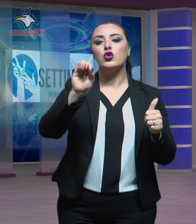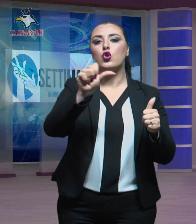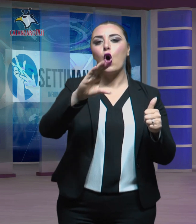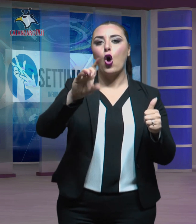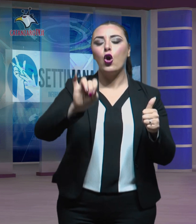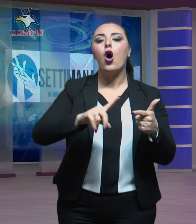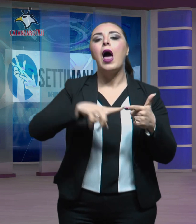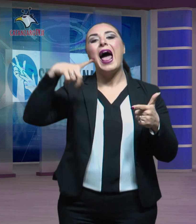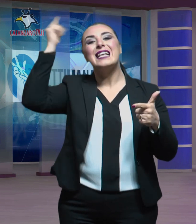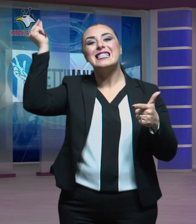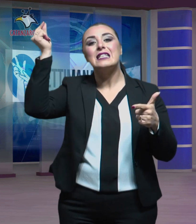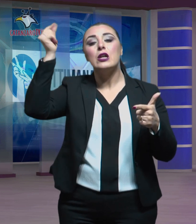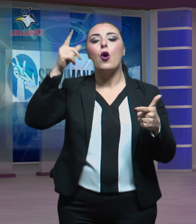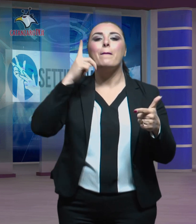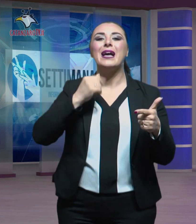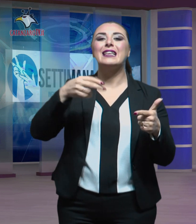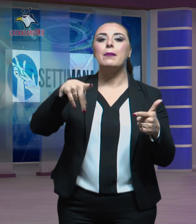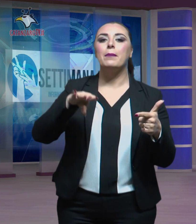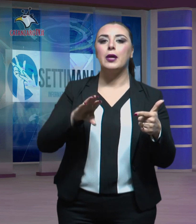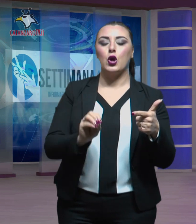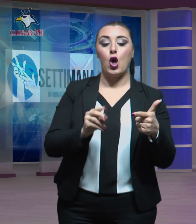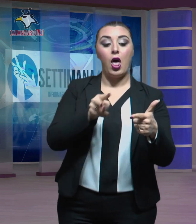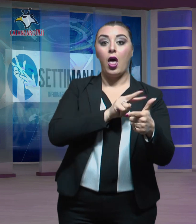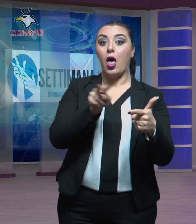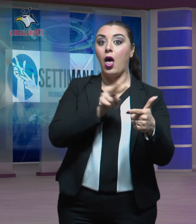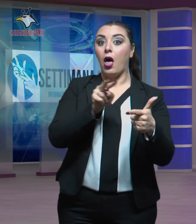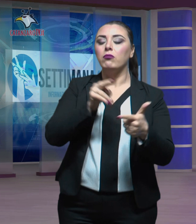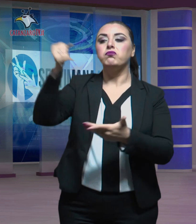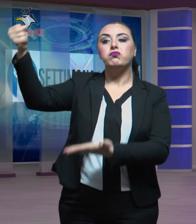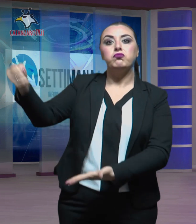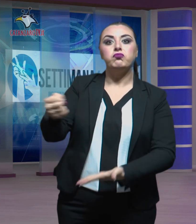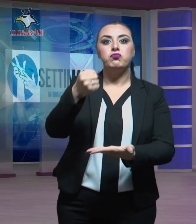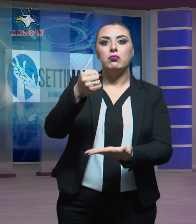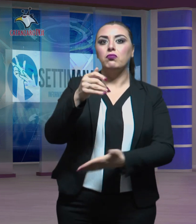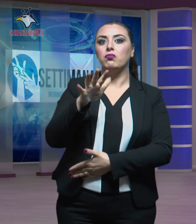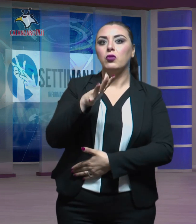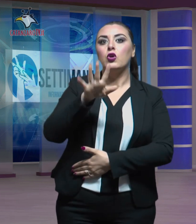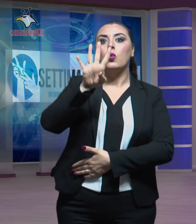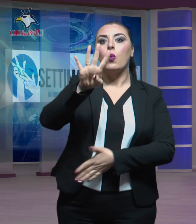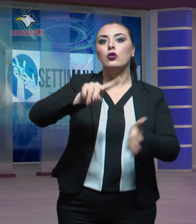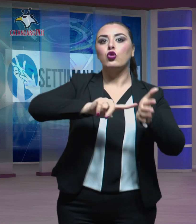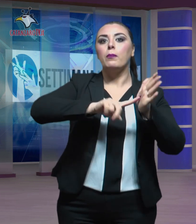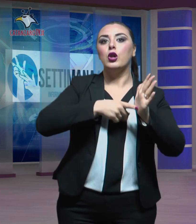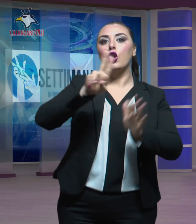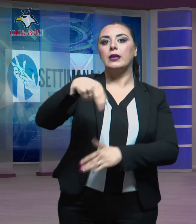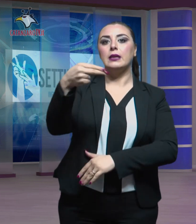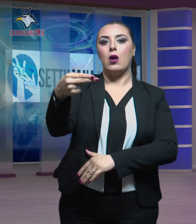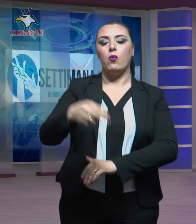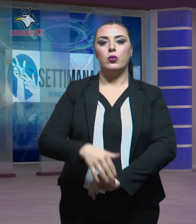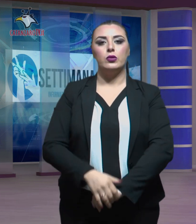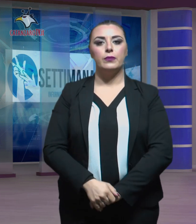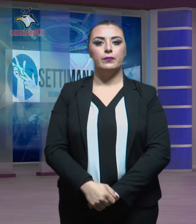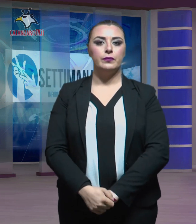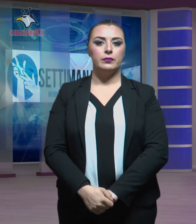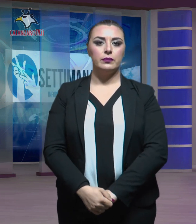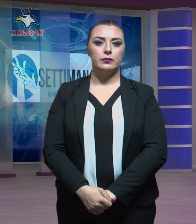'asilo Padre Pio, per i quali sono stati concessi circa 4 milioni di euro.